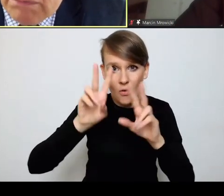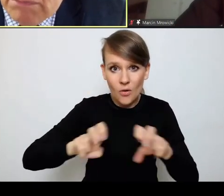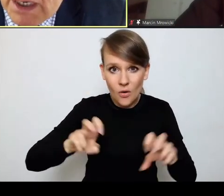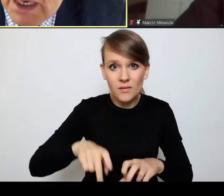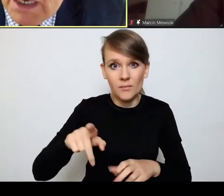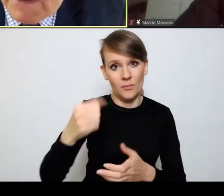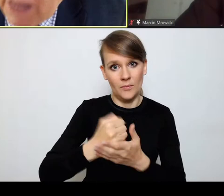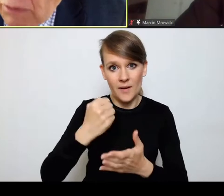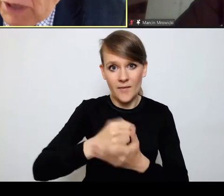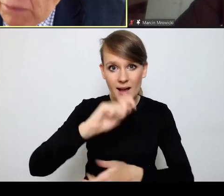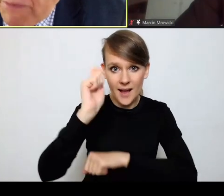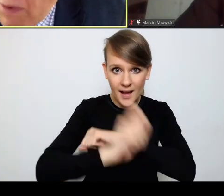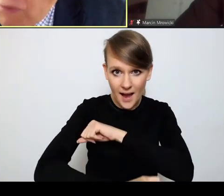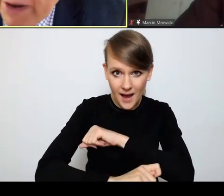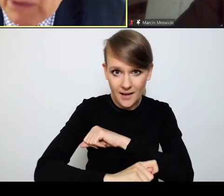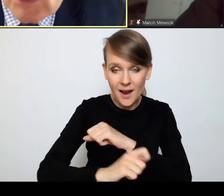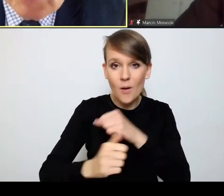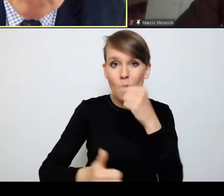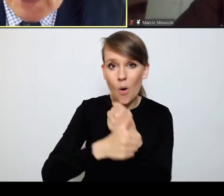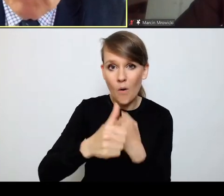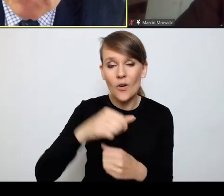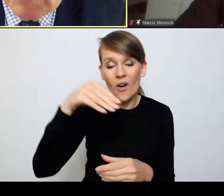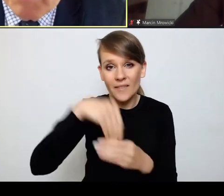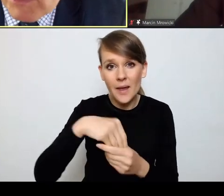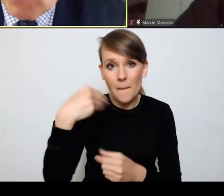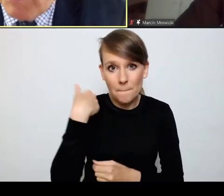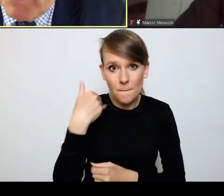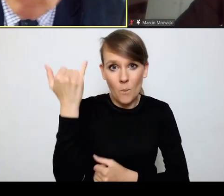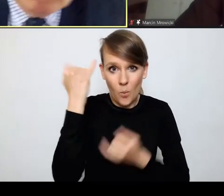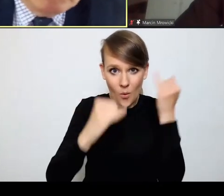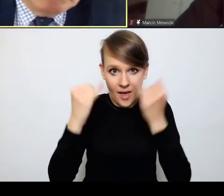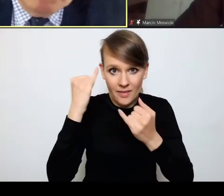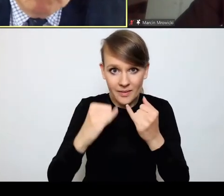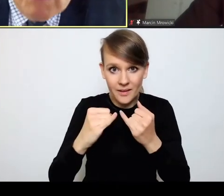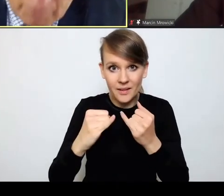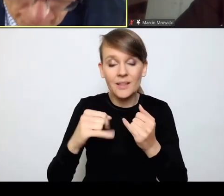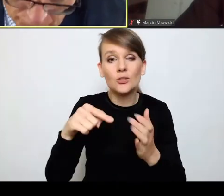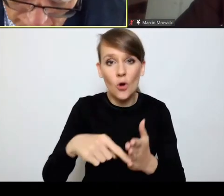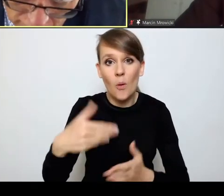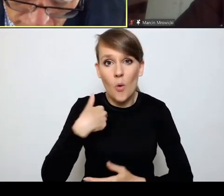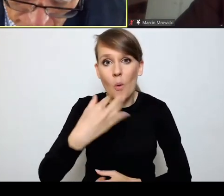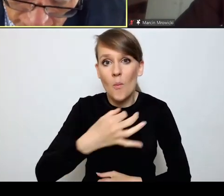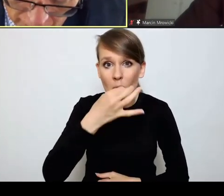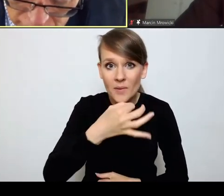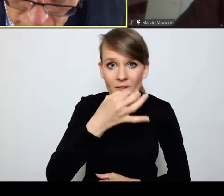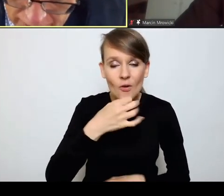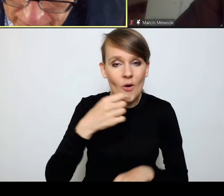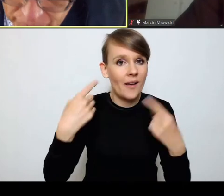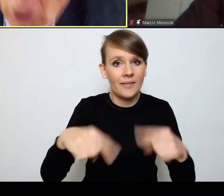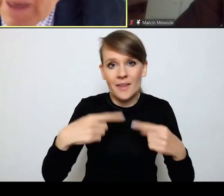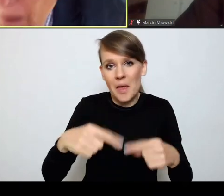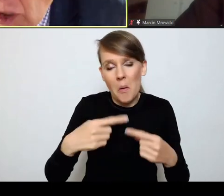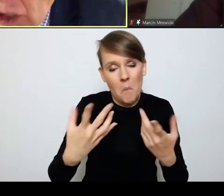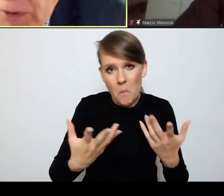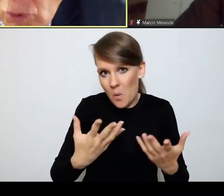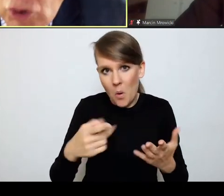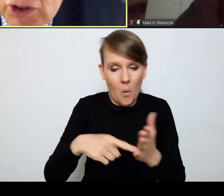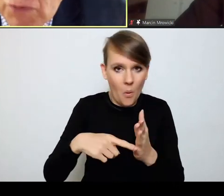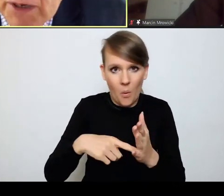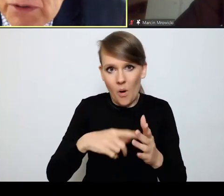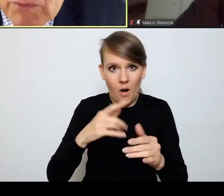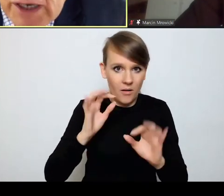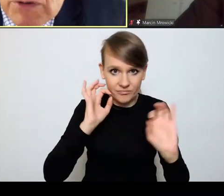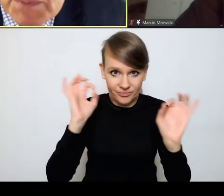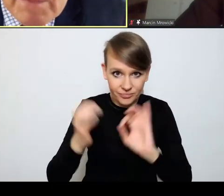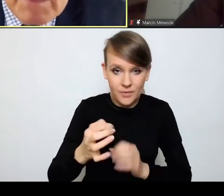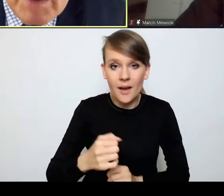kary ze względu na pewne błędy, które się wkradły i to po prostu poprawiono i nie było wielkiego hałasu. No ale mamy też, jak pan słuszczy